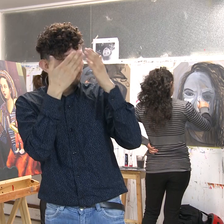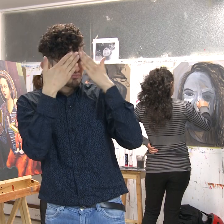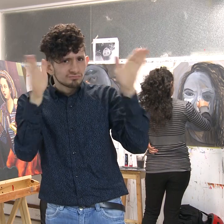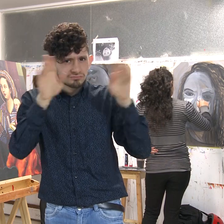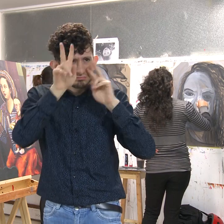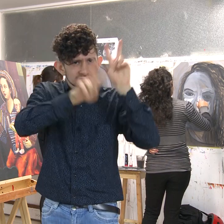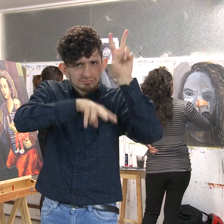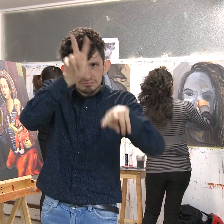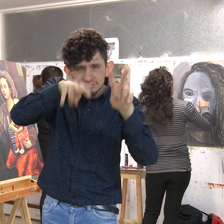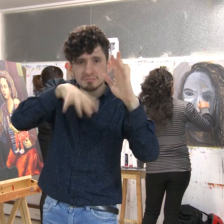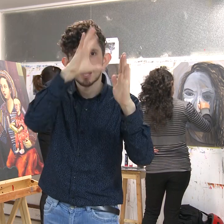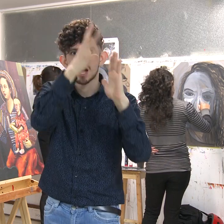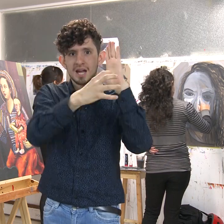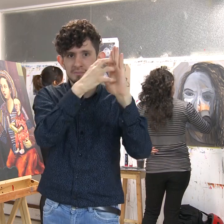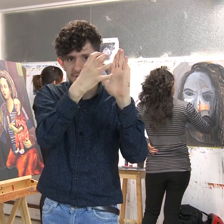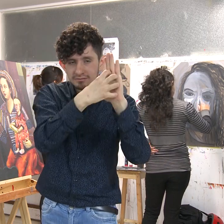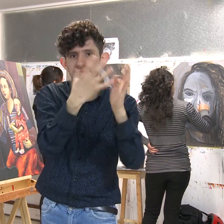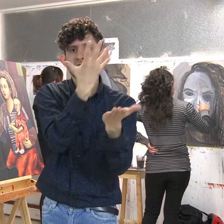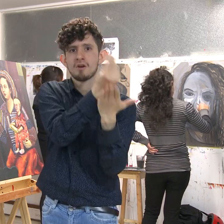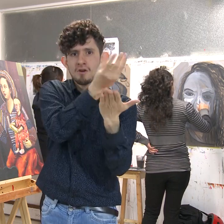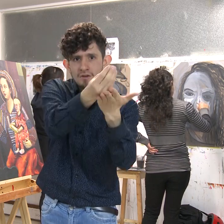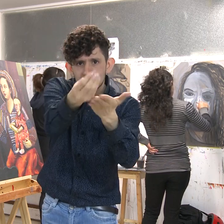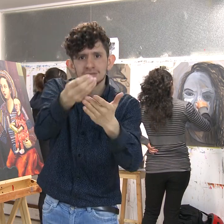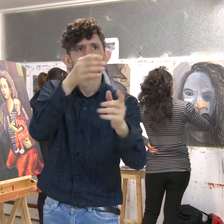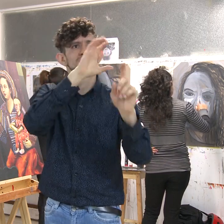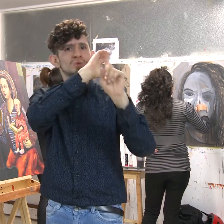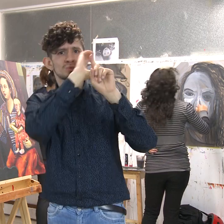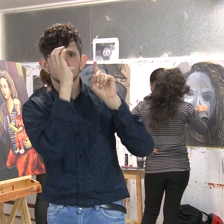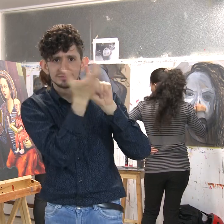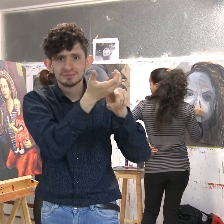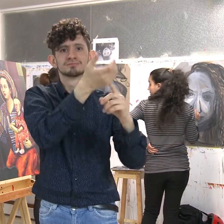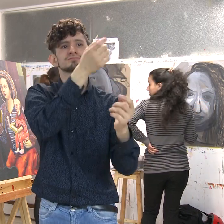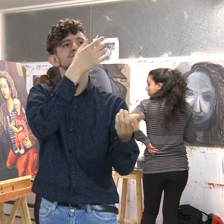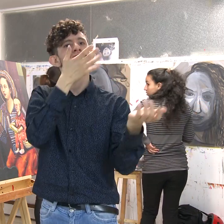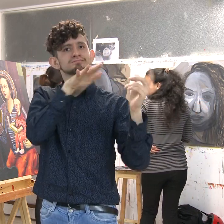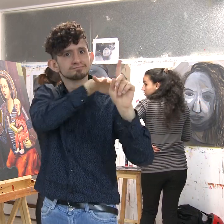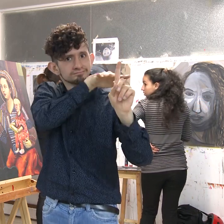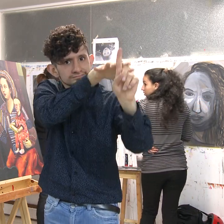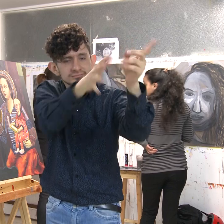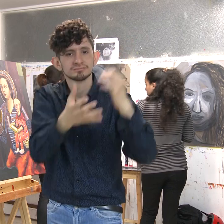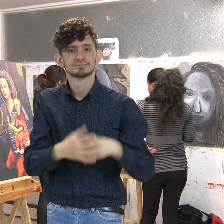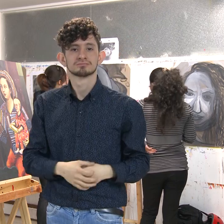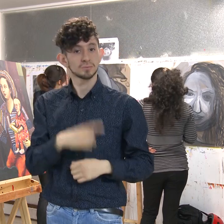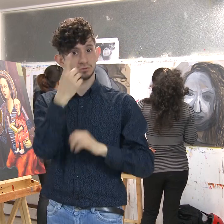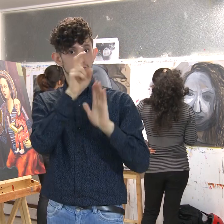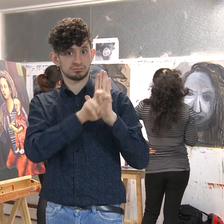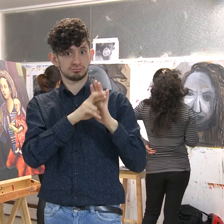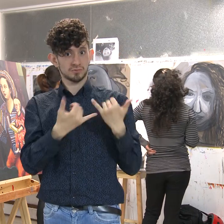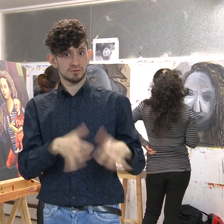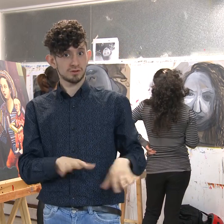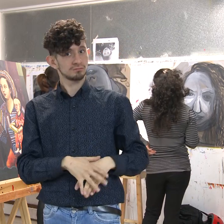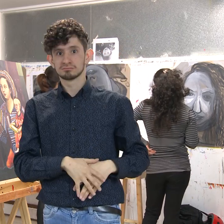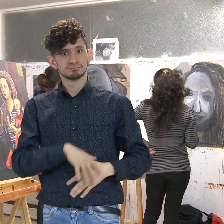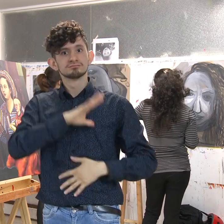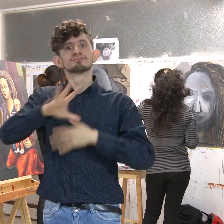desarrollo del campo visual más amplio en cuanto a temas artísticos. No solamente teóricos, sino también